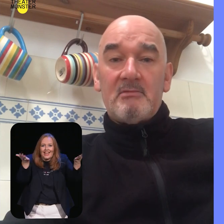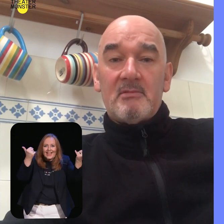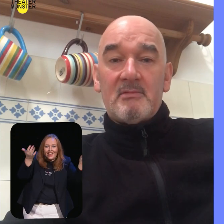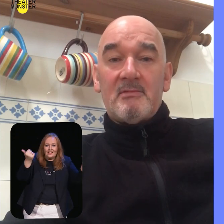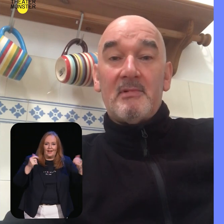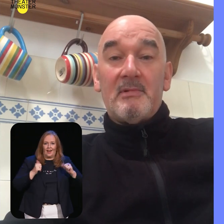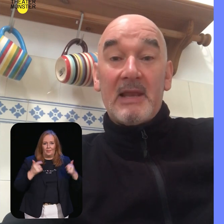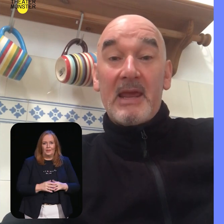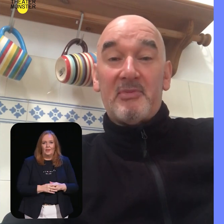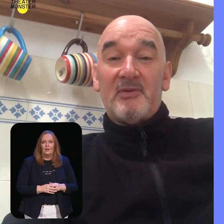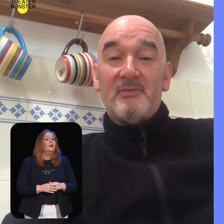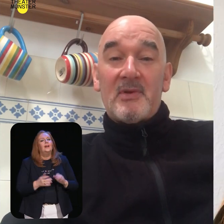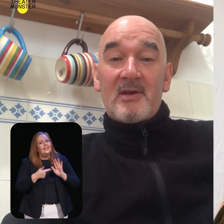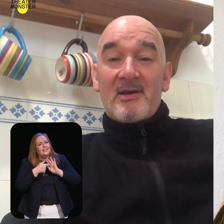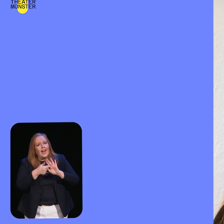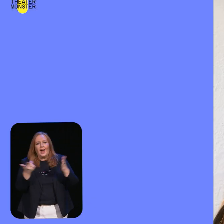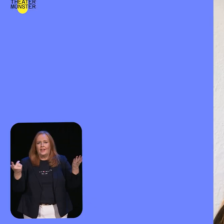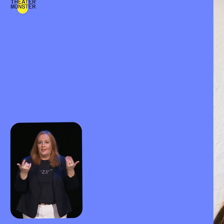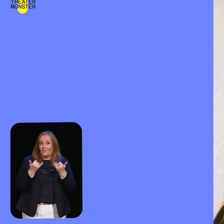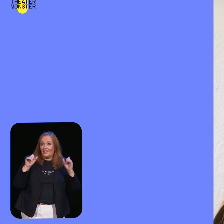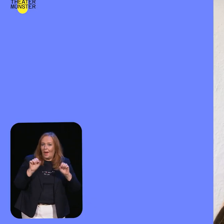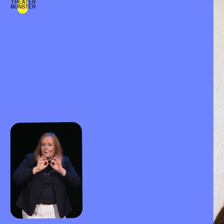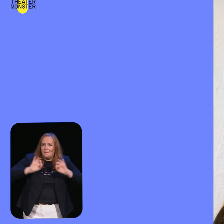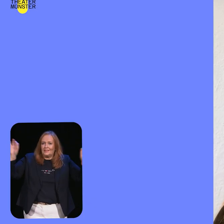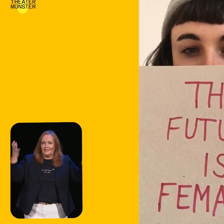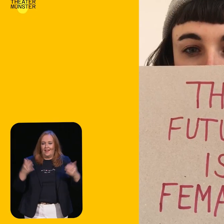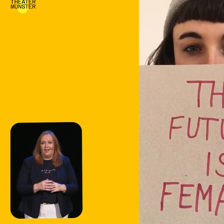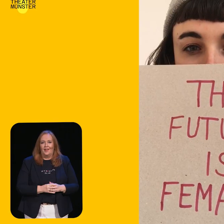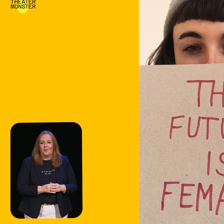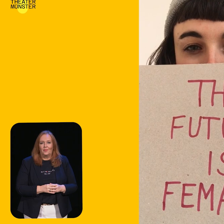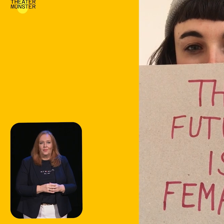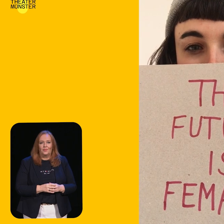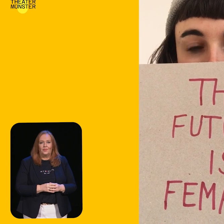Ideen lebt. Und zu zeigen, wie es besser geht.